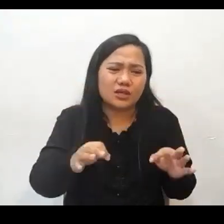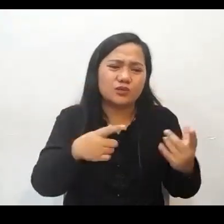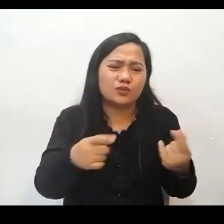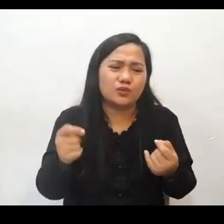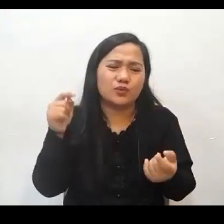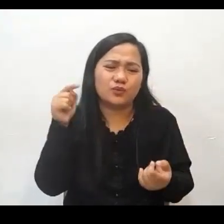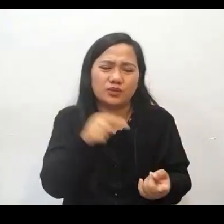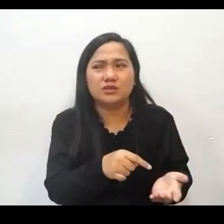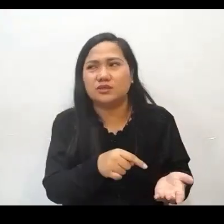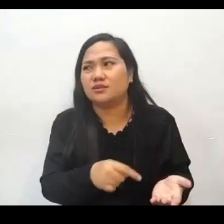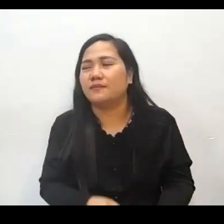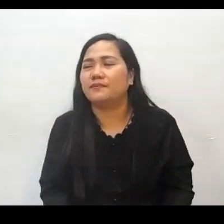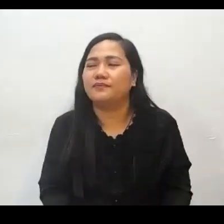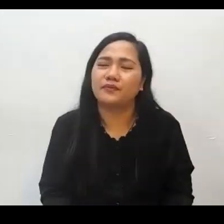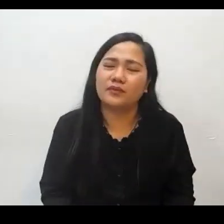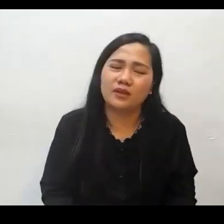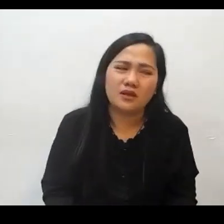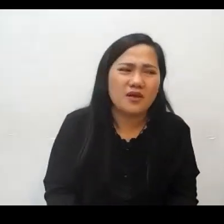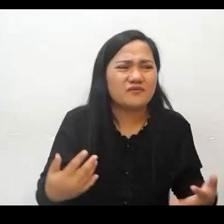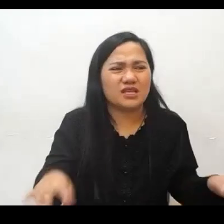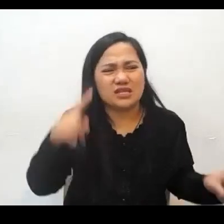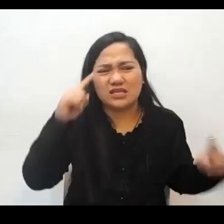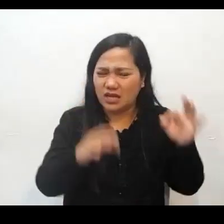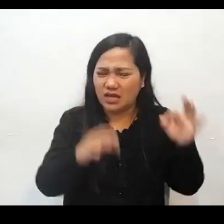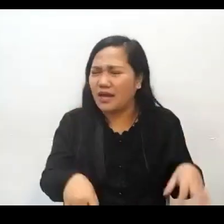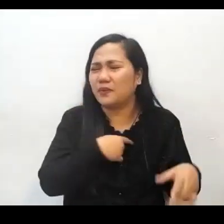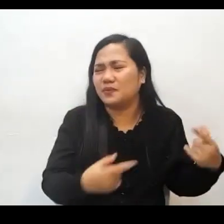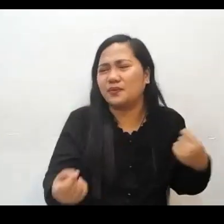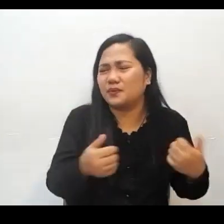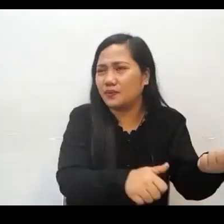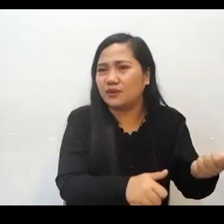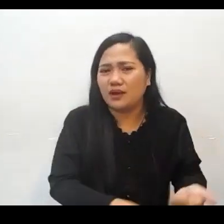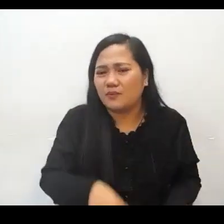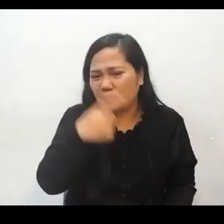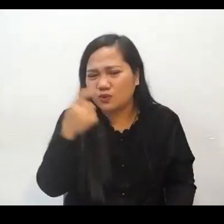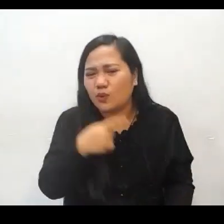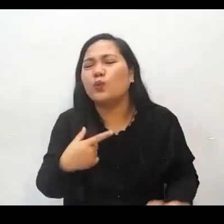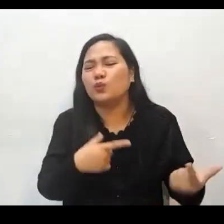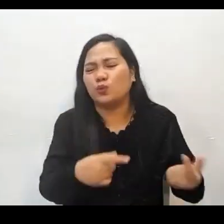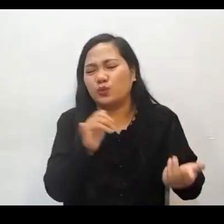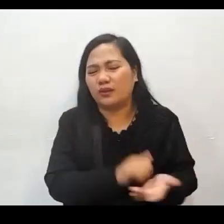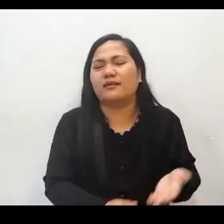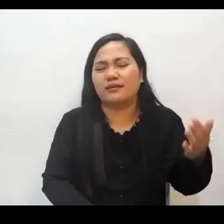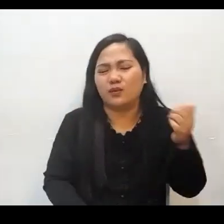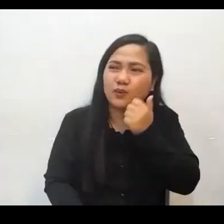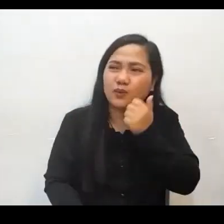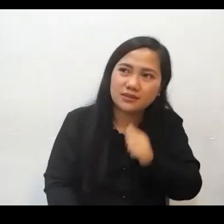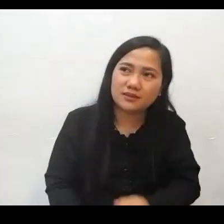Kaya pastor nakapagdesisyon na po kasi ako na gawin yung ganito Kasi ginagawa ko naman po ito